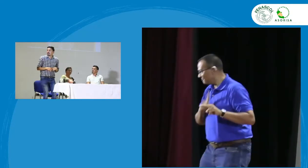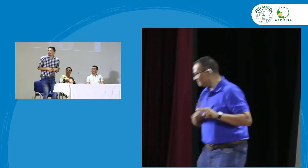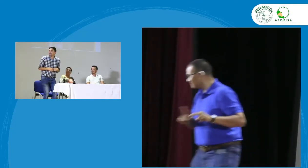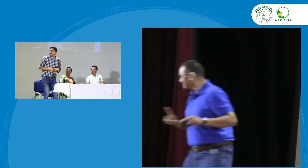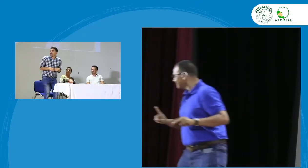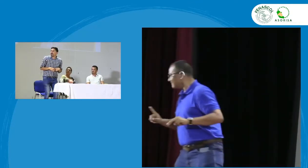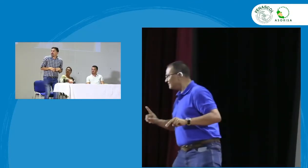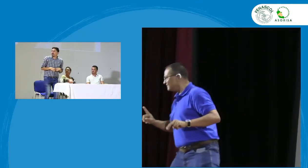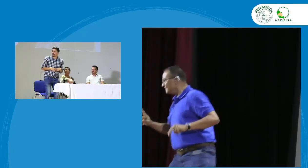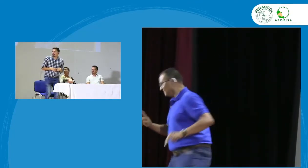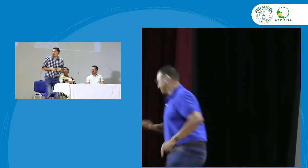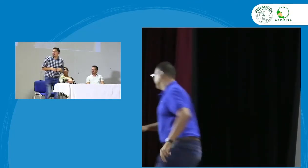ya me retiro